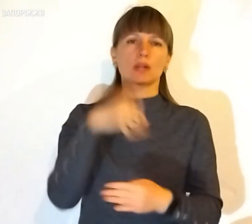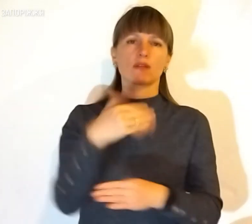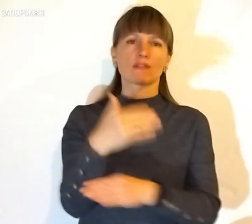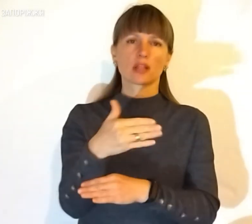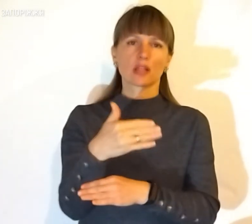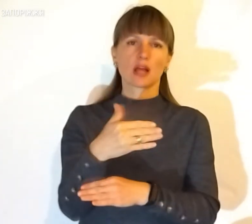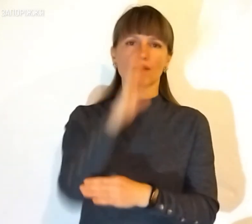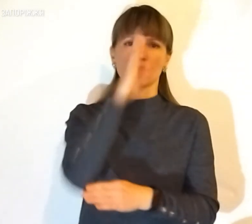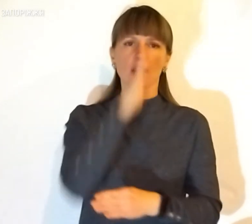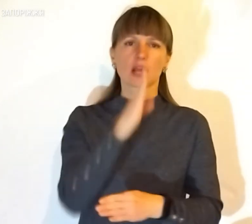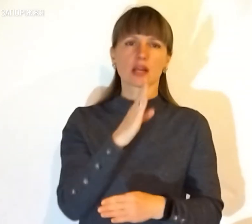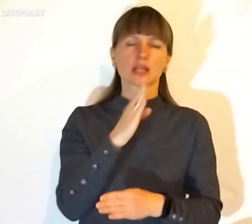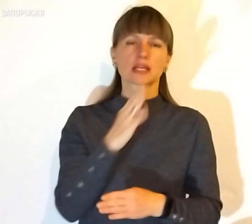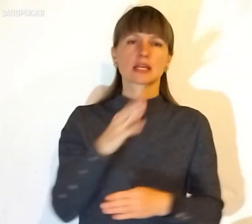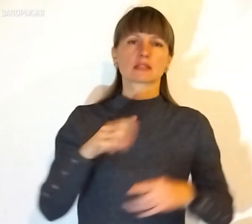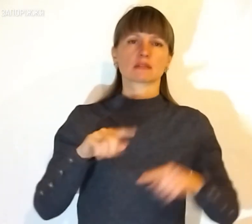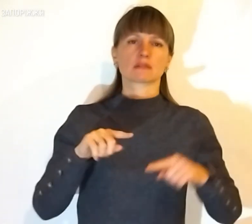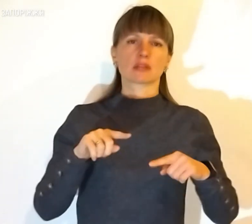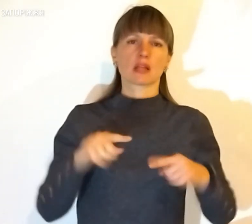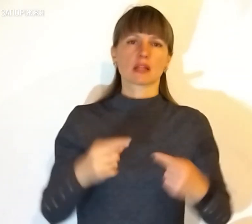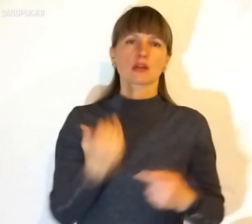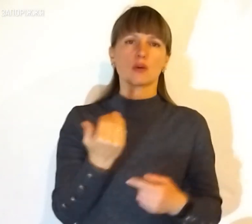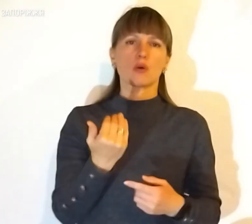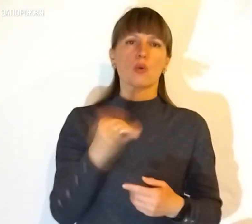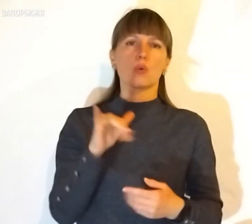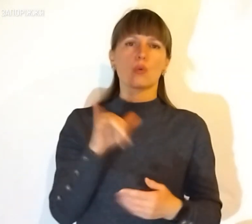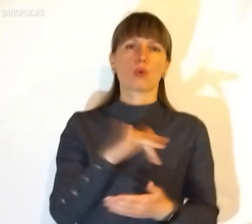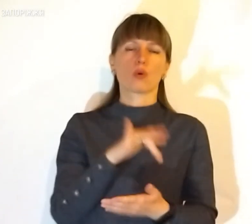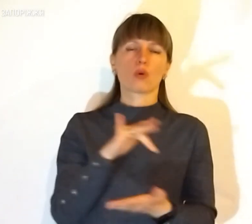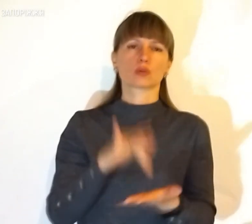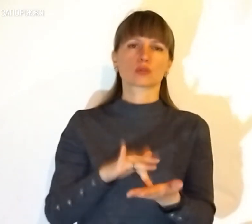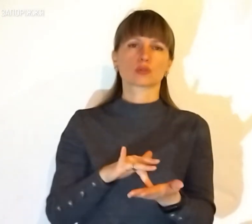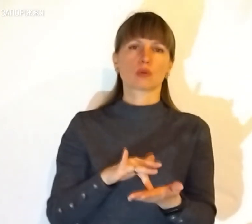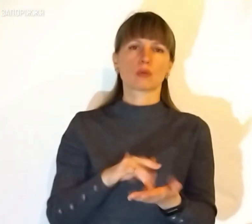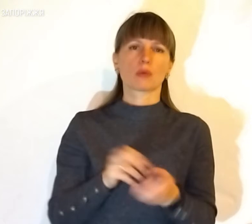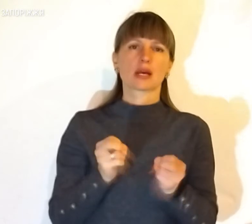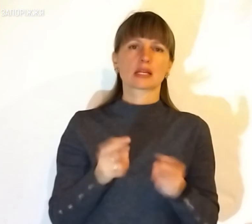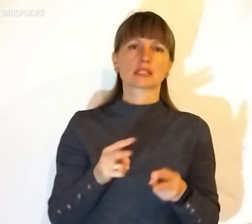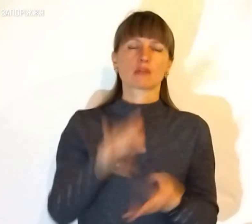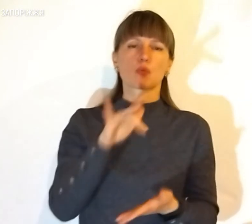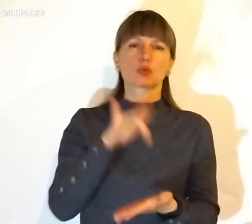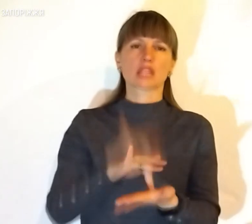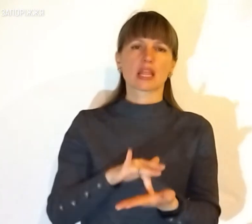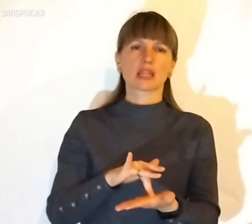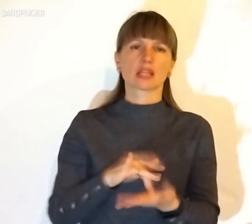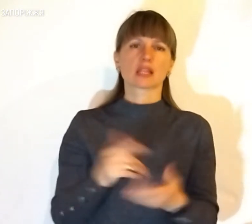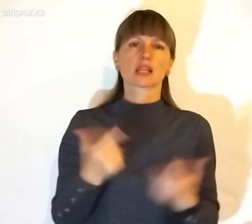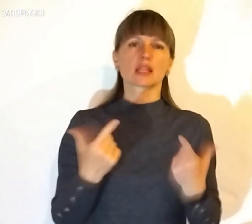флаг. Враги затримали його у міському кризовому центрі, де,